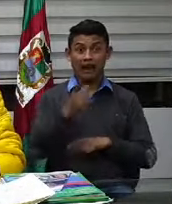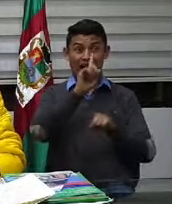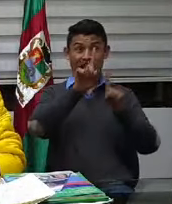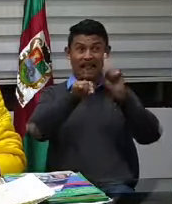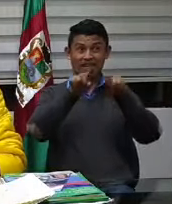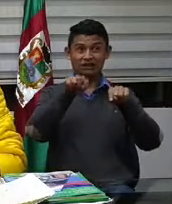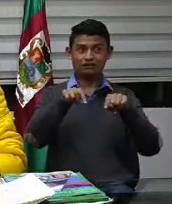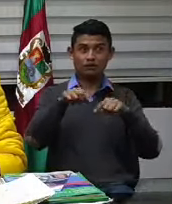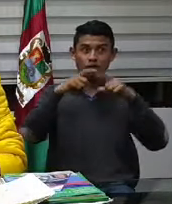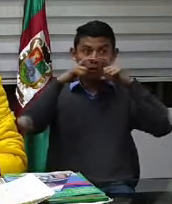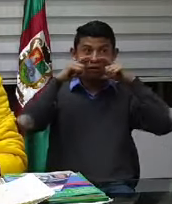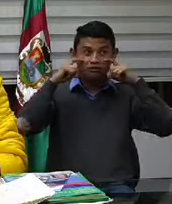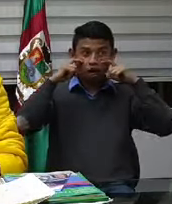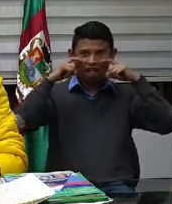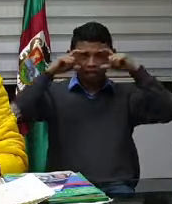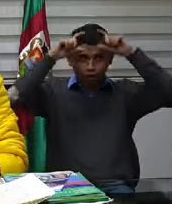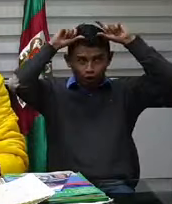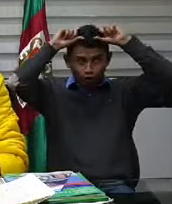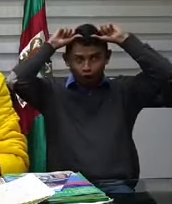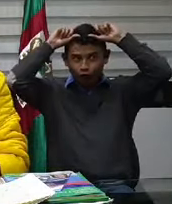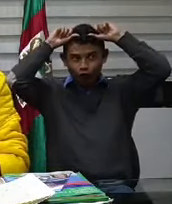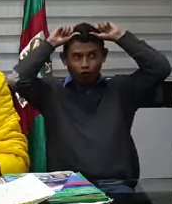gorrito de fiesta de cumpleaños.